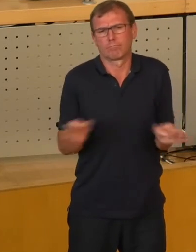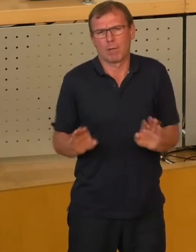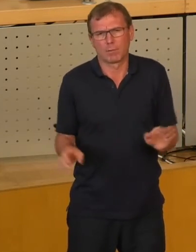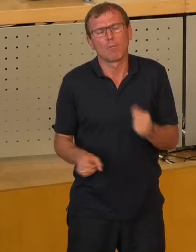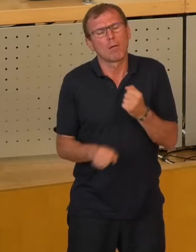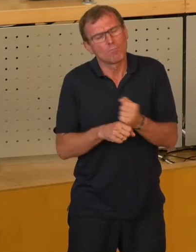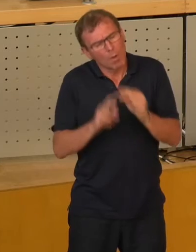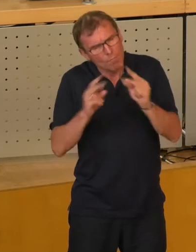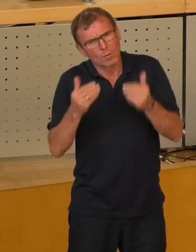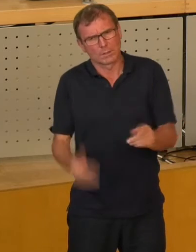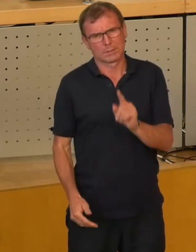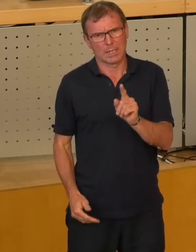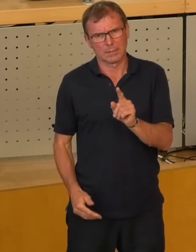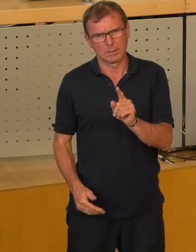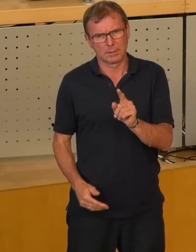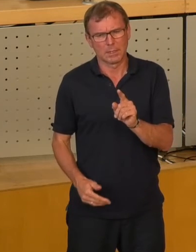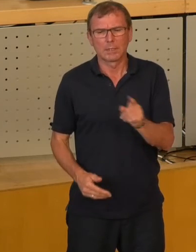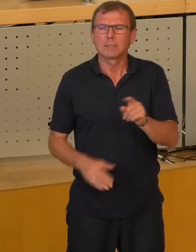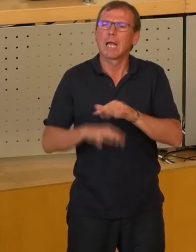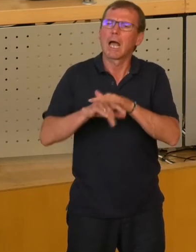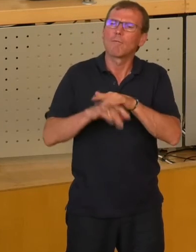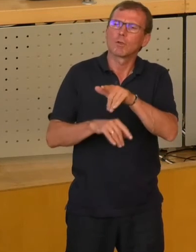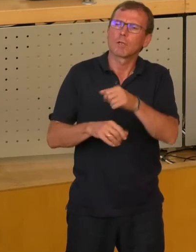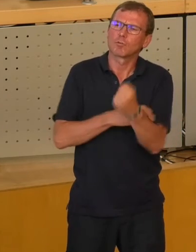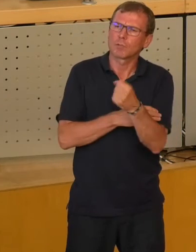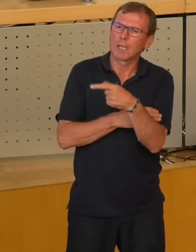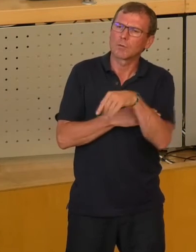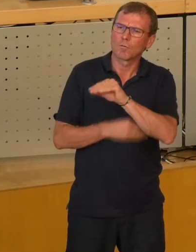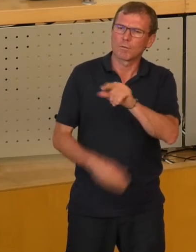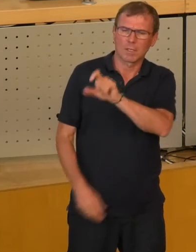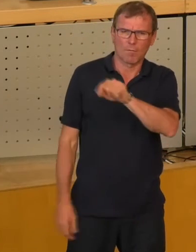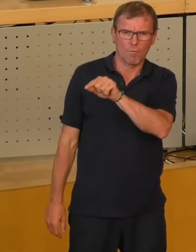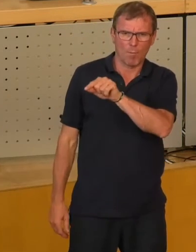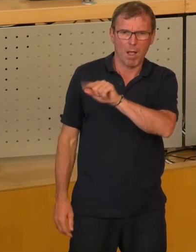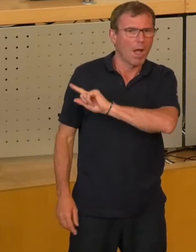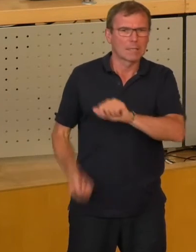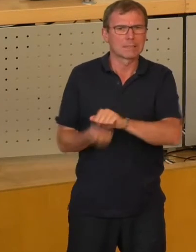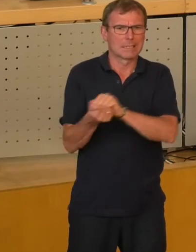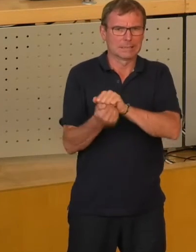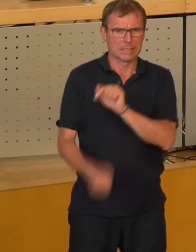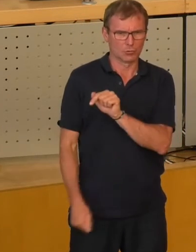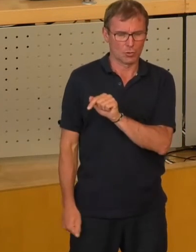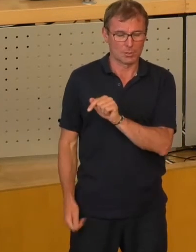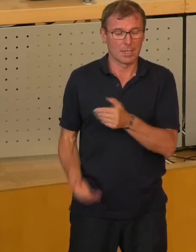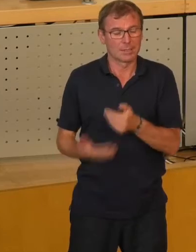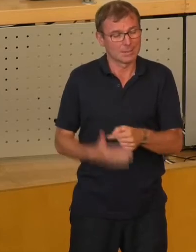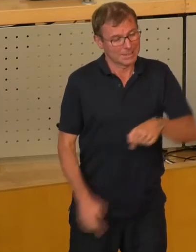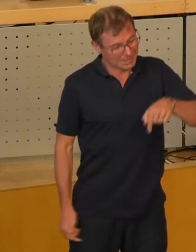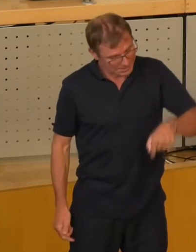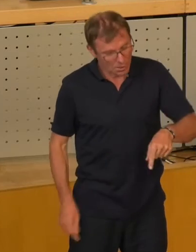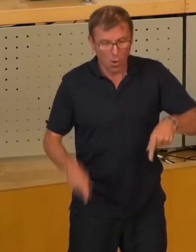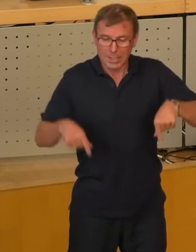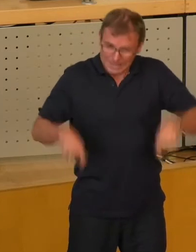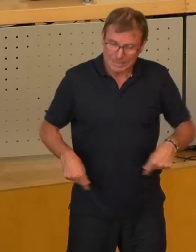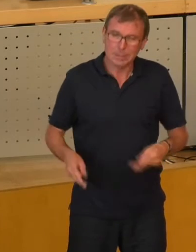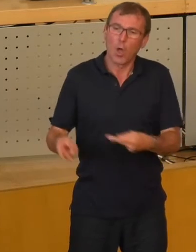vorsichtig sein, dass man die Performance und die Wirtschaftlichkeit dieses Unternehmens nicht zerstört. Deshalb ist hier und heute der Rückkauf